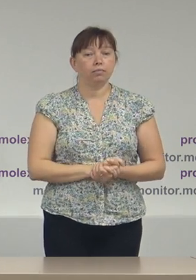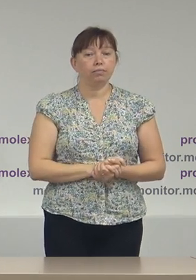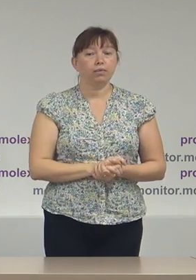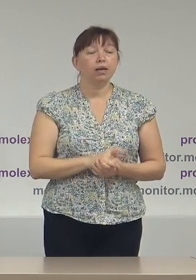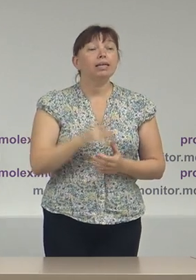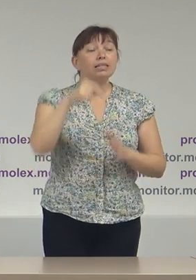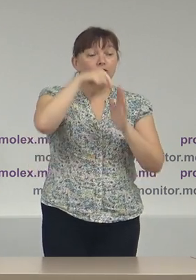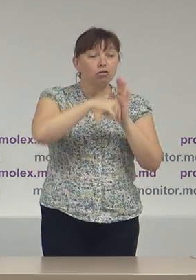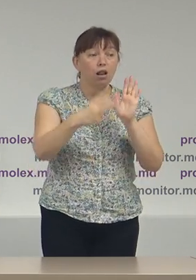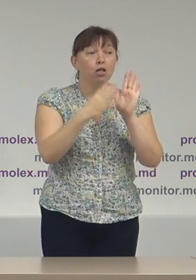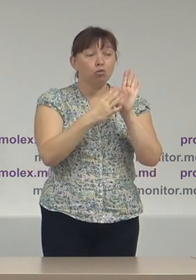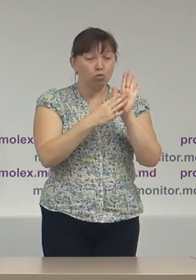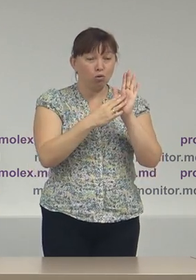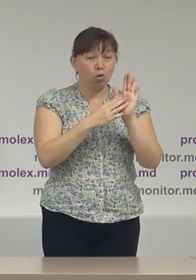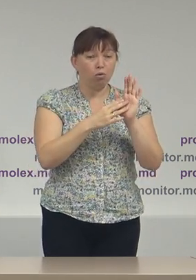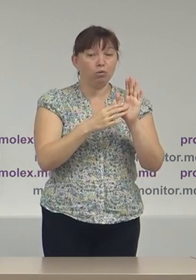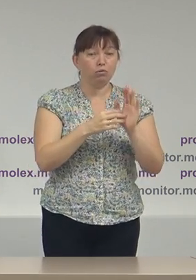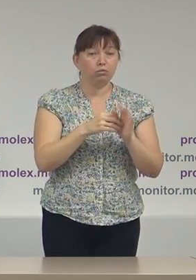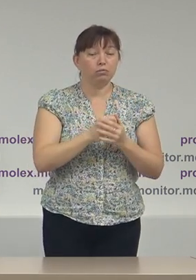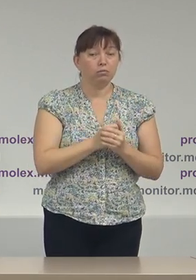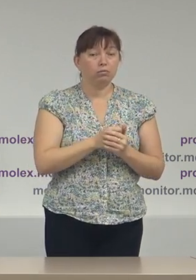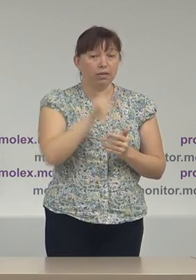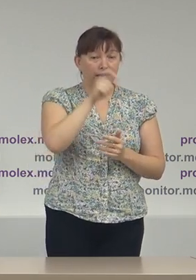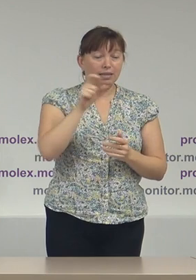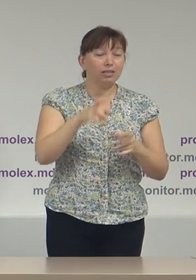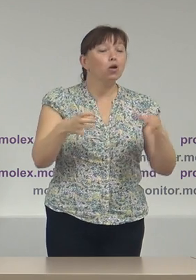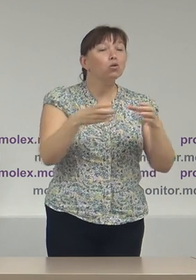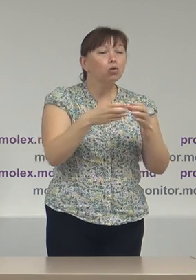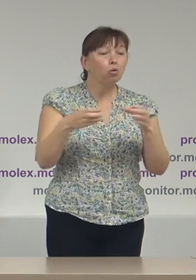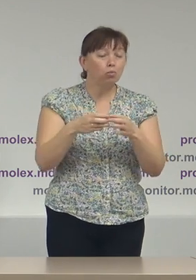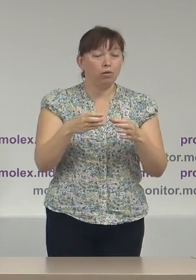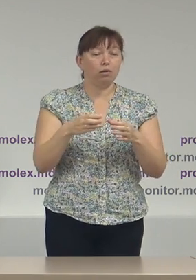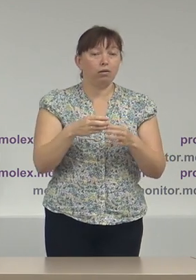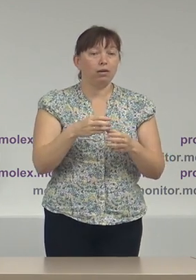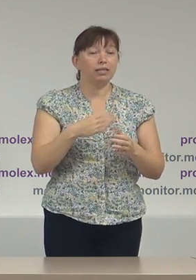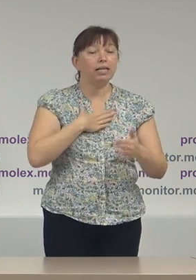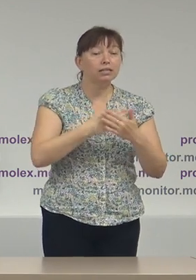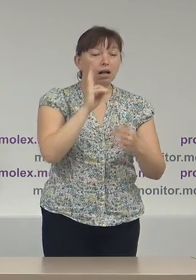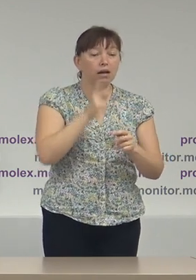Din cele nouă entități, grupuri de inițiativă care au depus